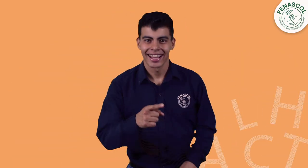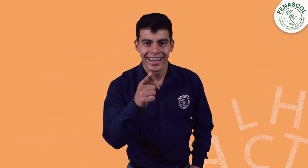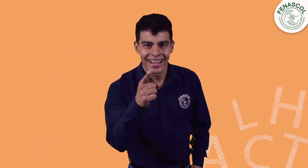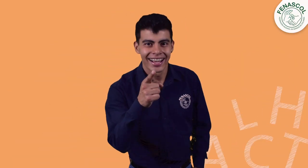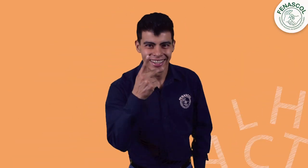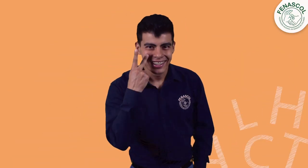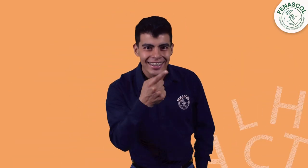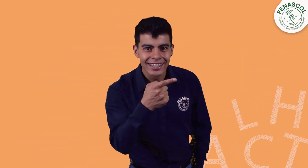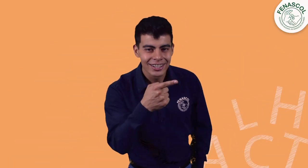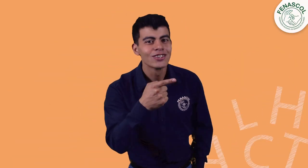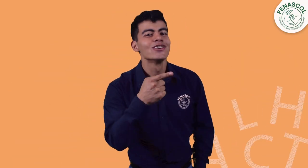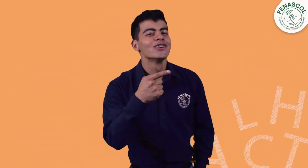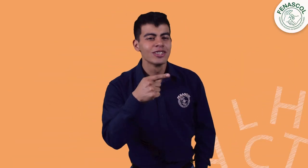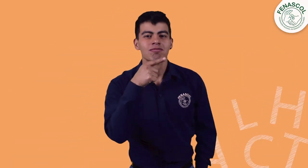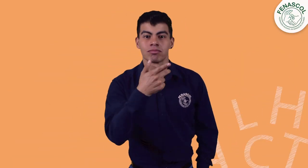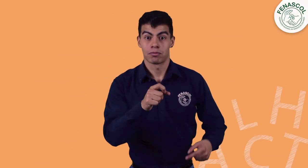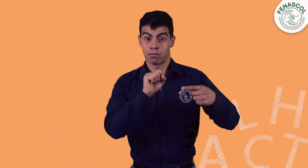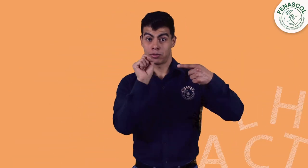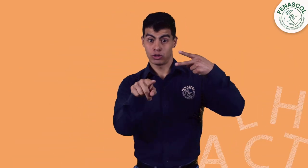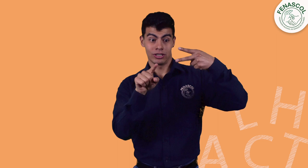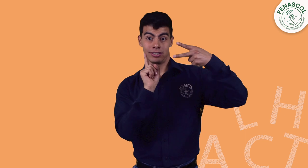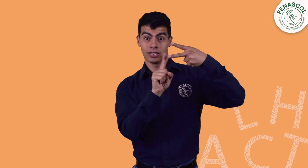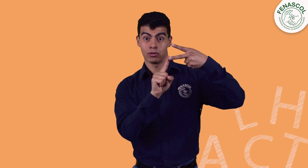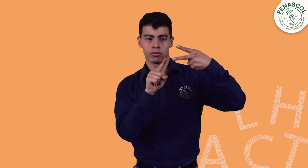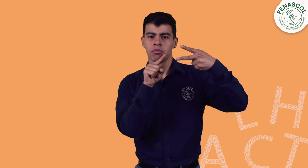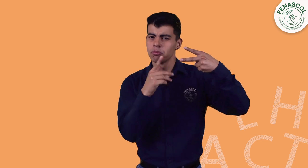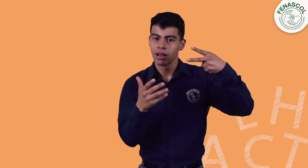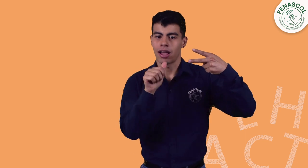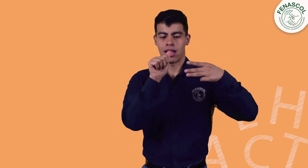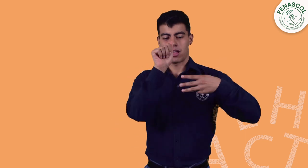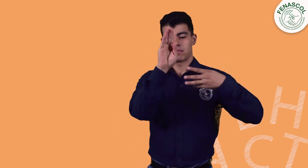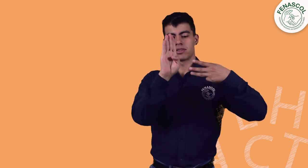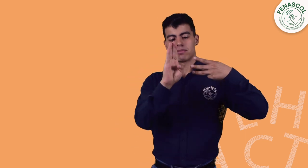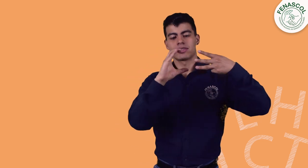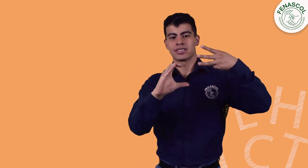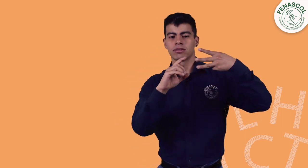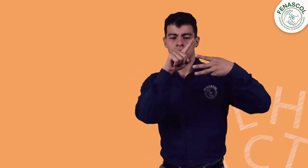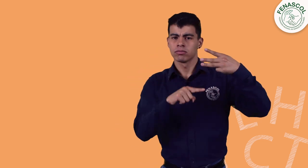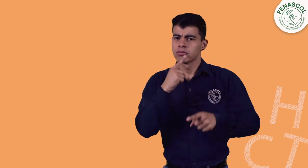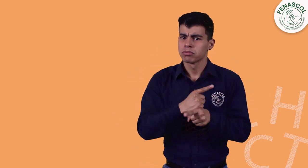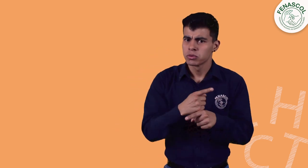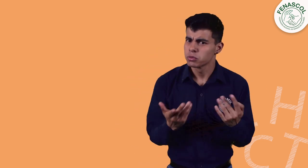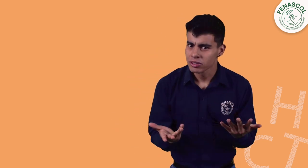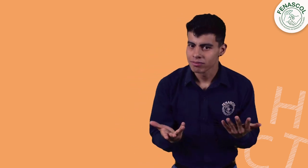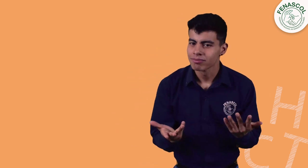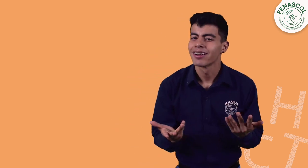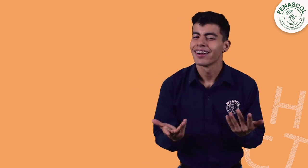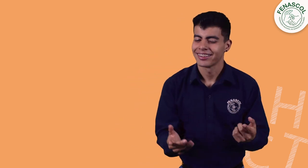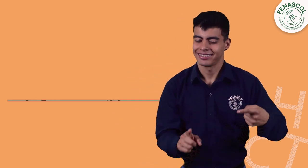¿Te diste cuenta de las opciones de respuesta A, B y C? La correcta es la A.